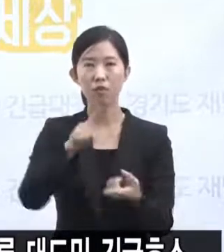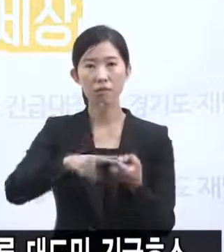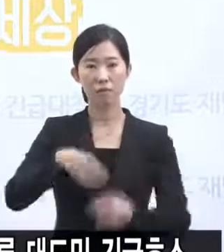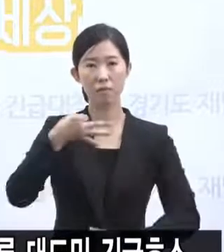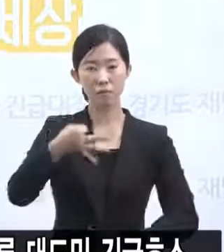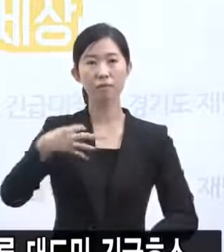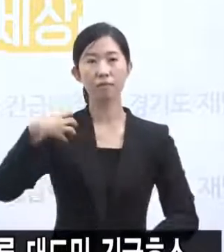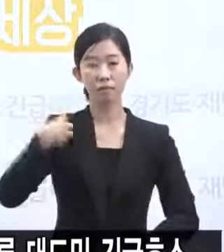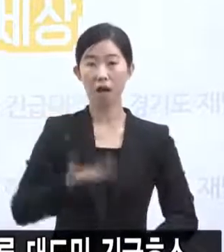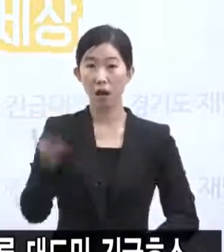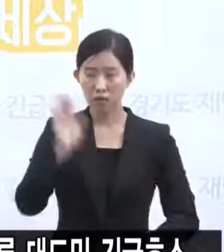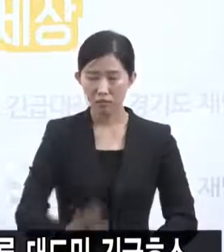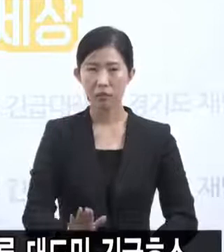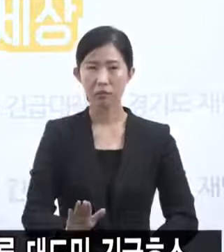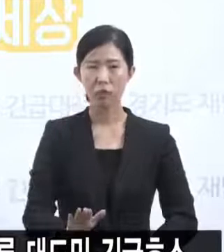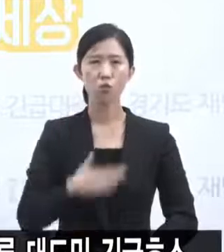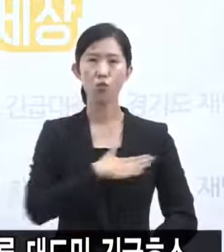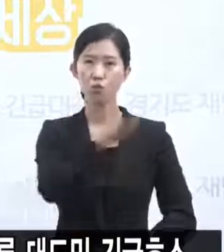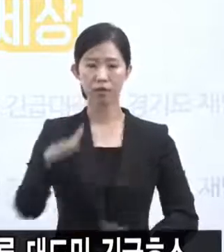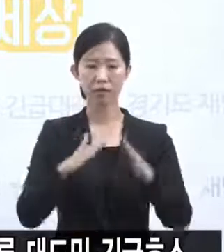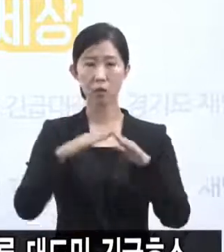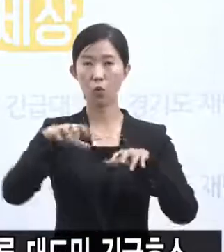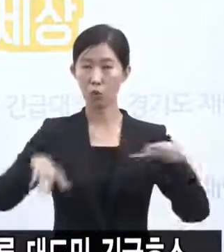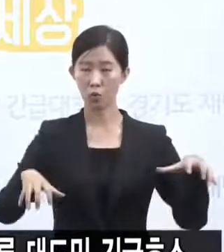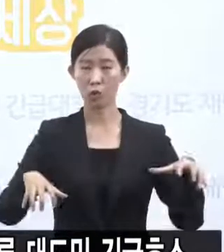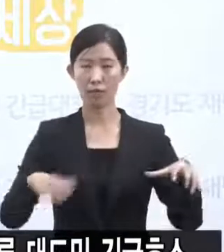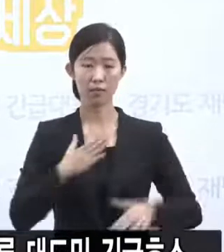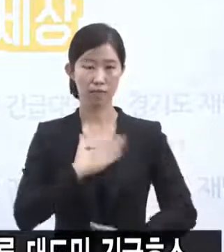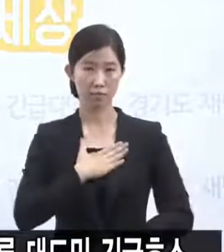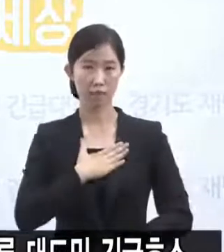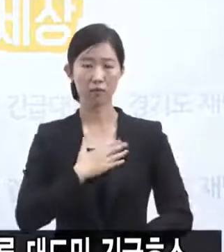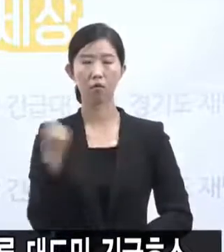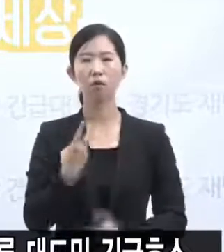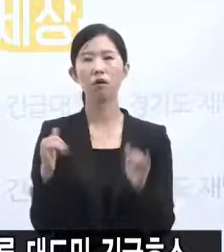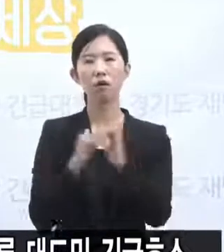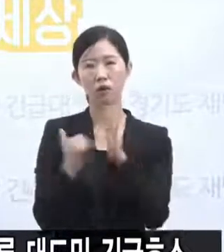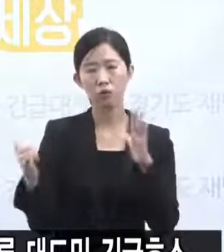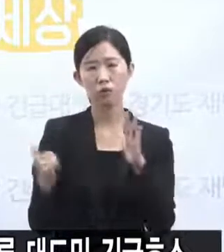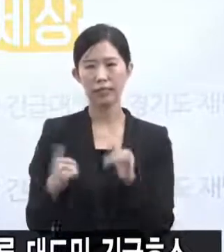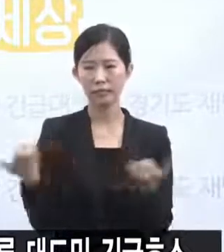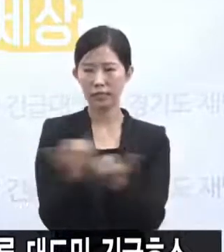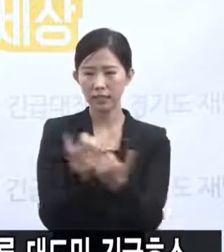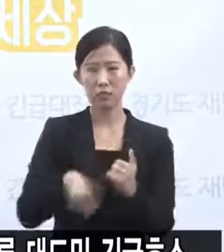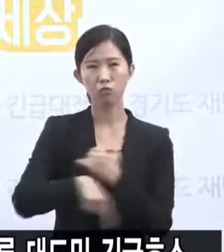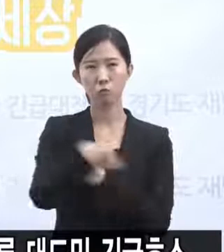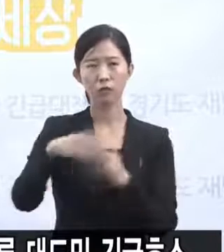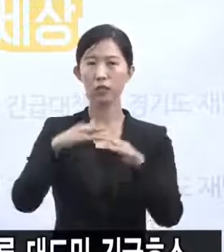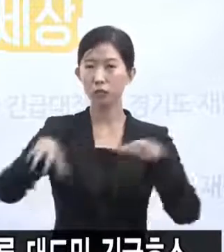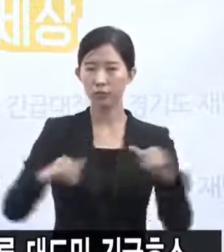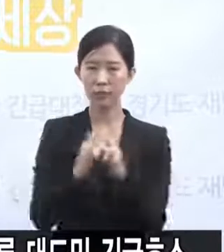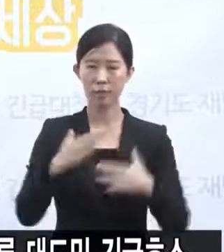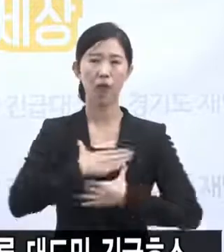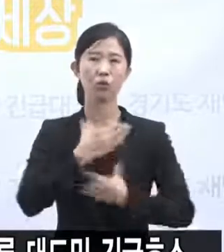공동체의 전체는 물론 나와 가족, 친지들의 생명과 안전을 위해서 완전히